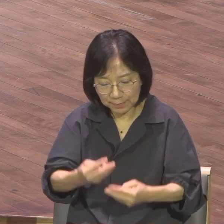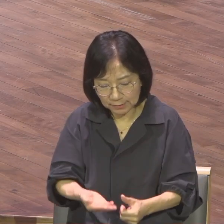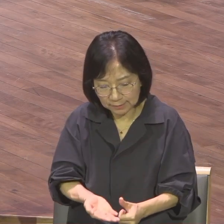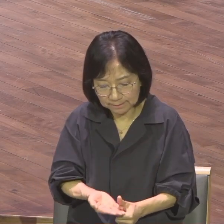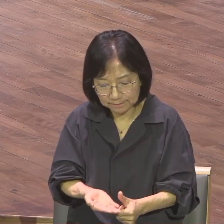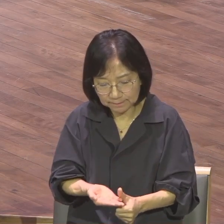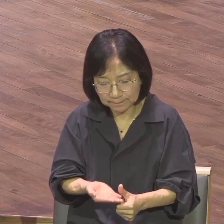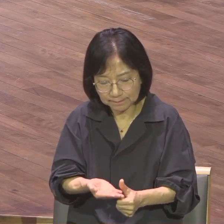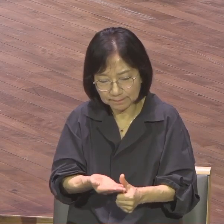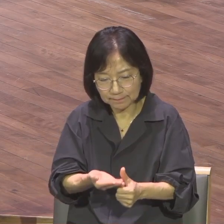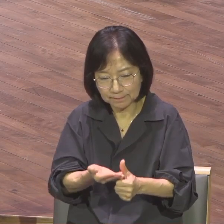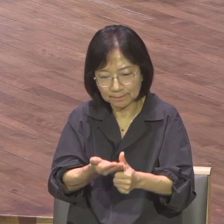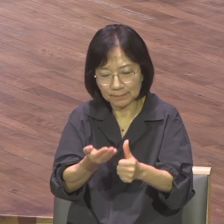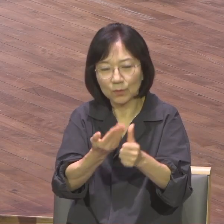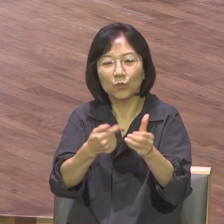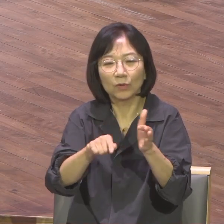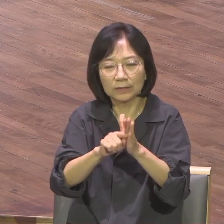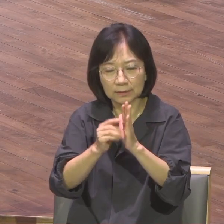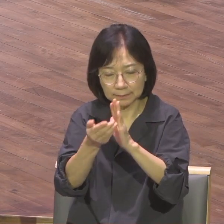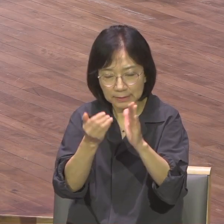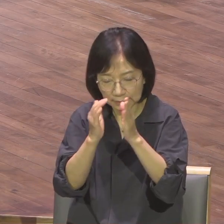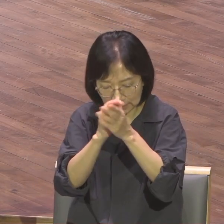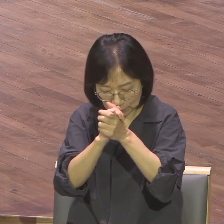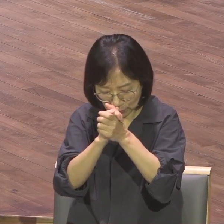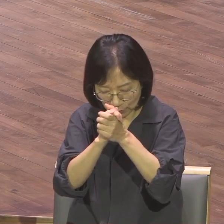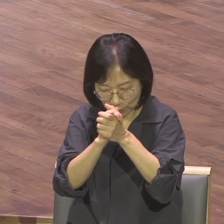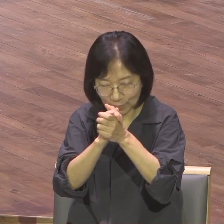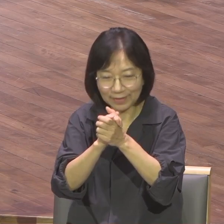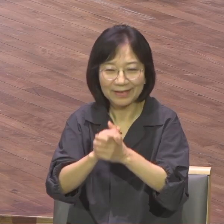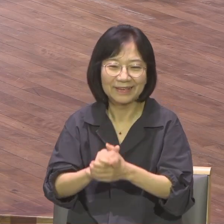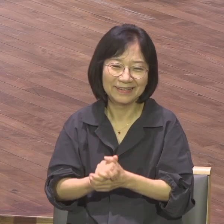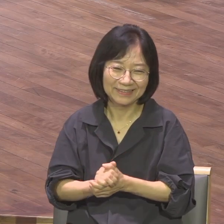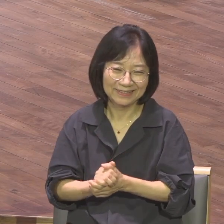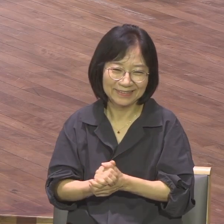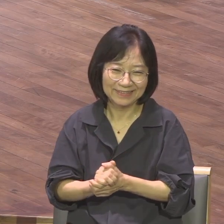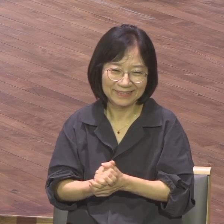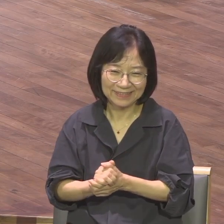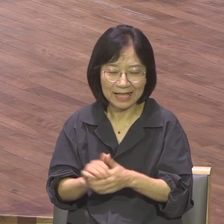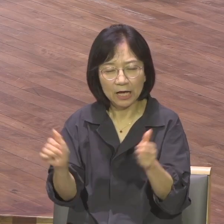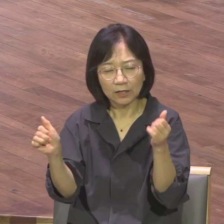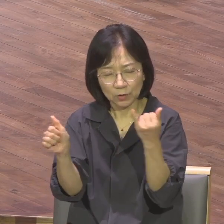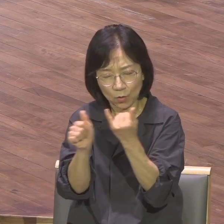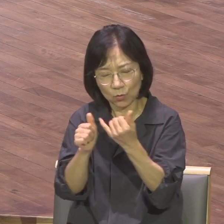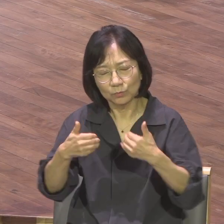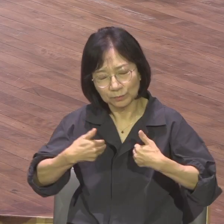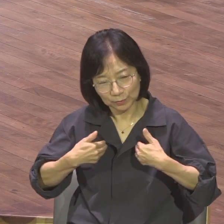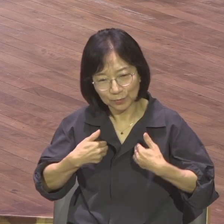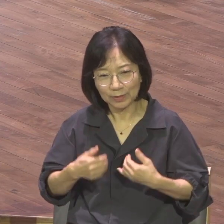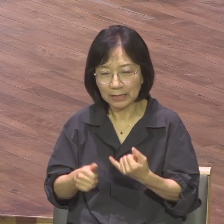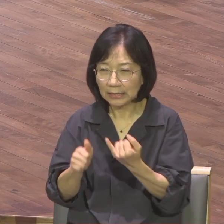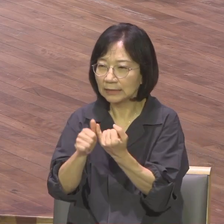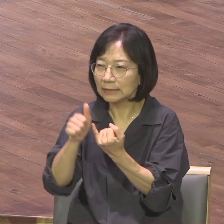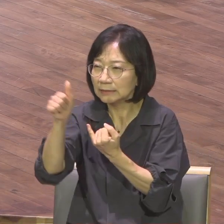기도하고 불꽃 같은 운동자로 찾으시기 바랍니다 내 아내 될 사람도 중요하지만